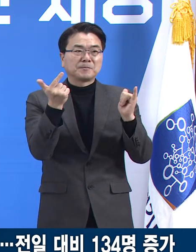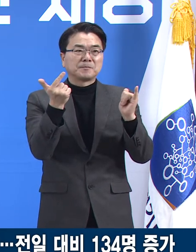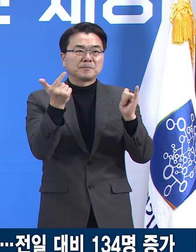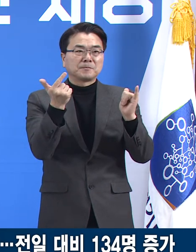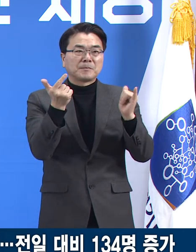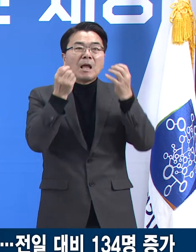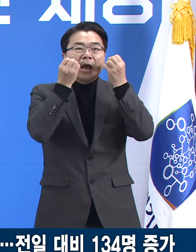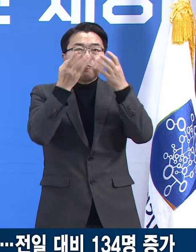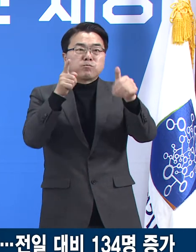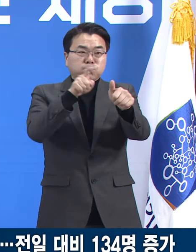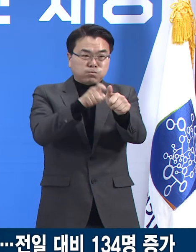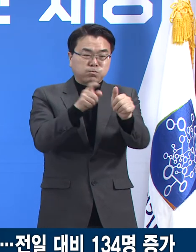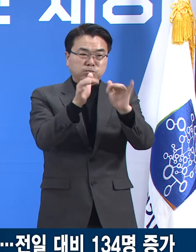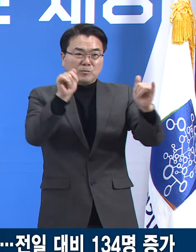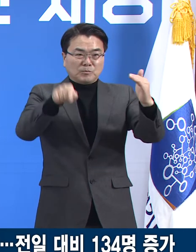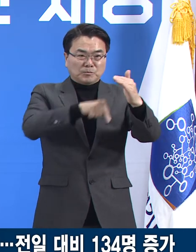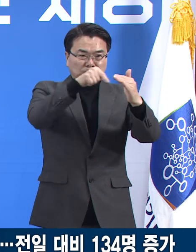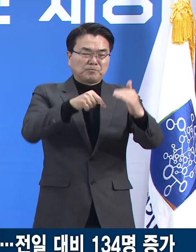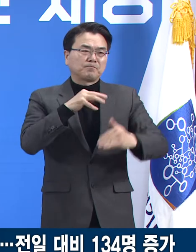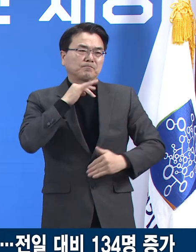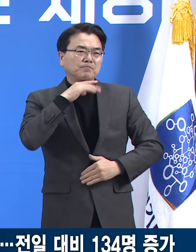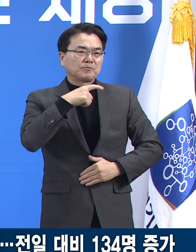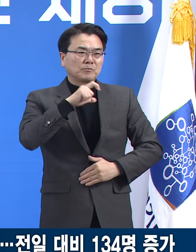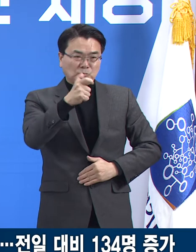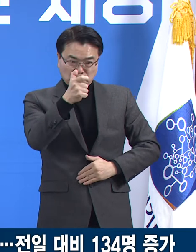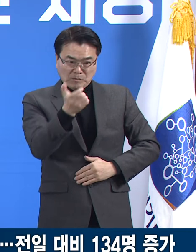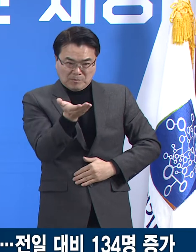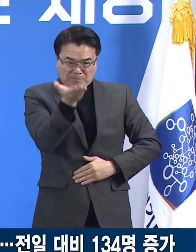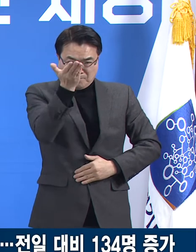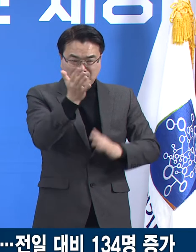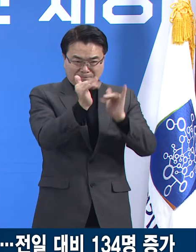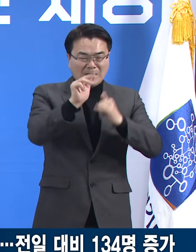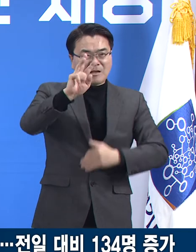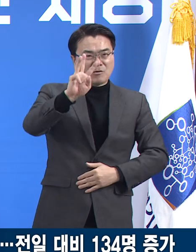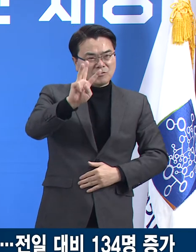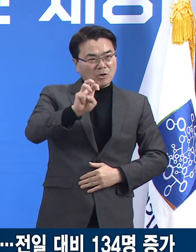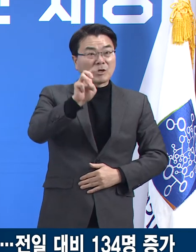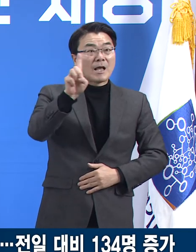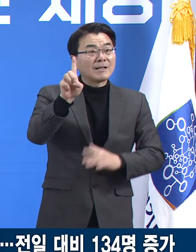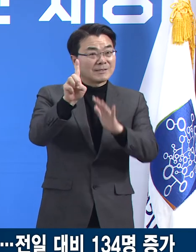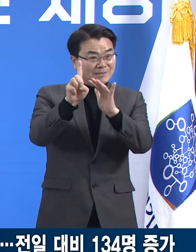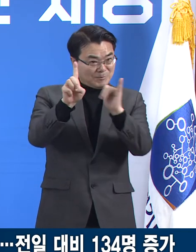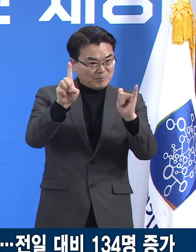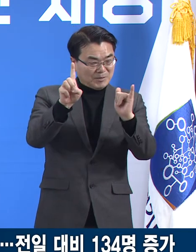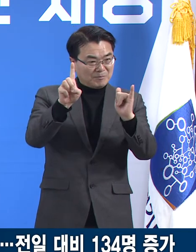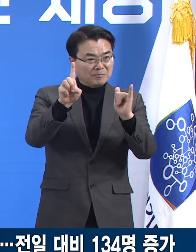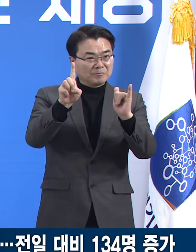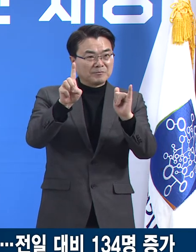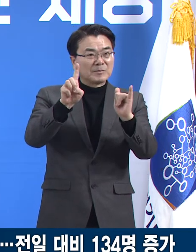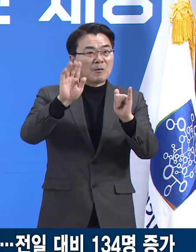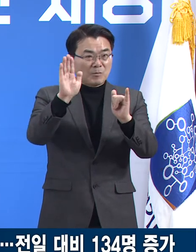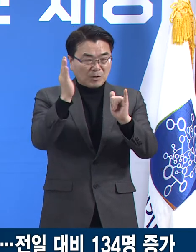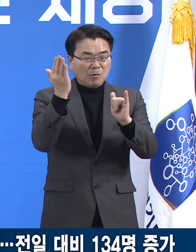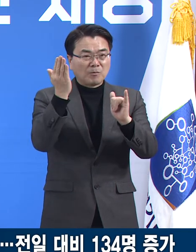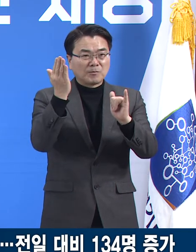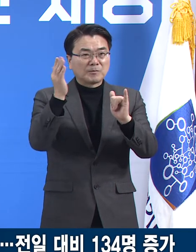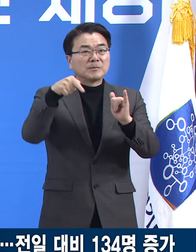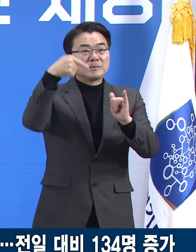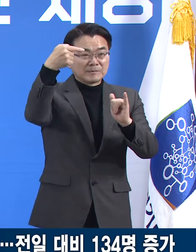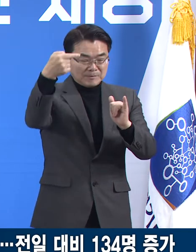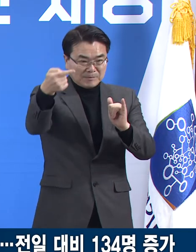신규 확진자 중 60세 이상 고령자는 31명으로 23.1%를 차지합니다.